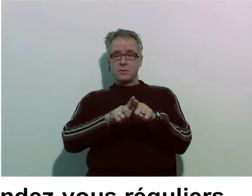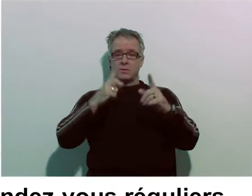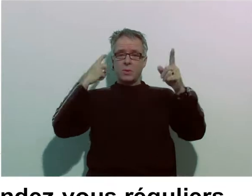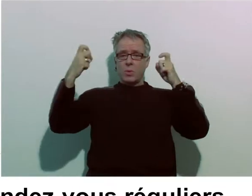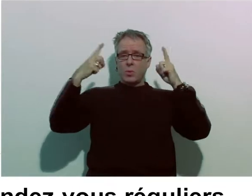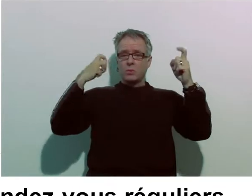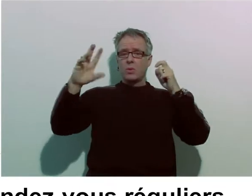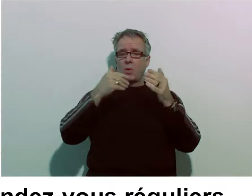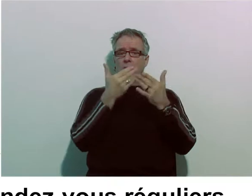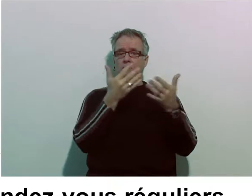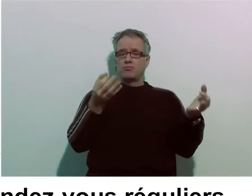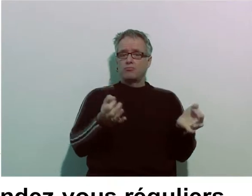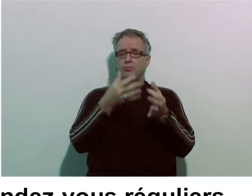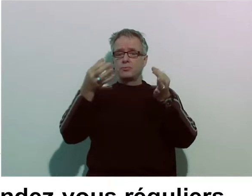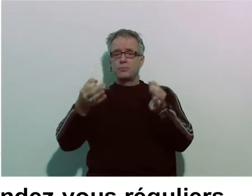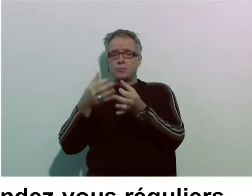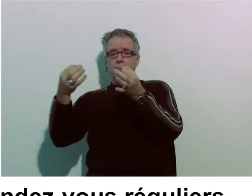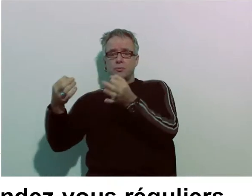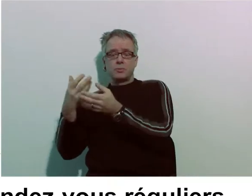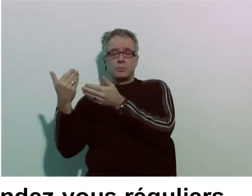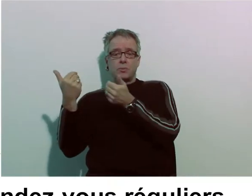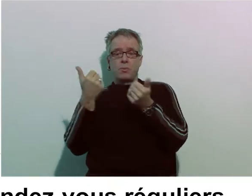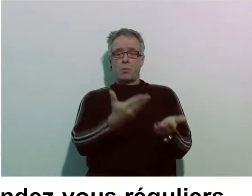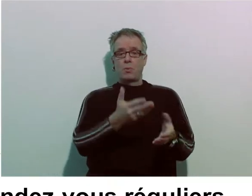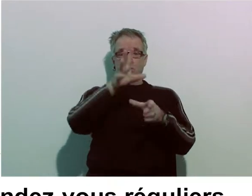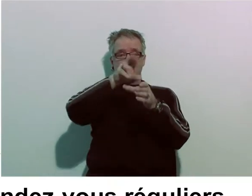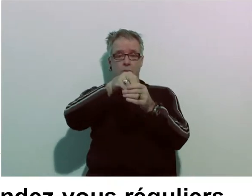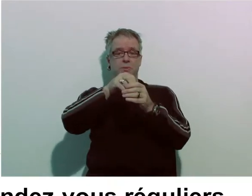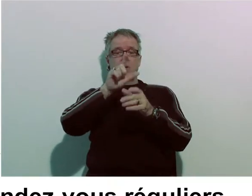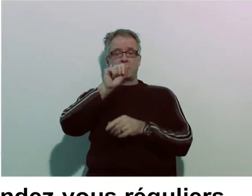Des comptes et autres rendez-vous réguliers sont proposés en langue des signes.